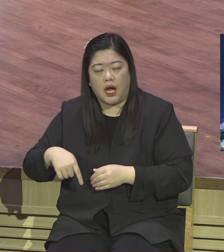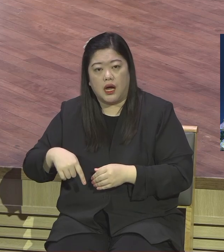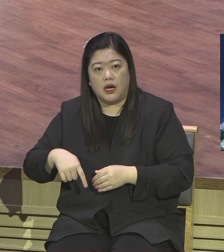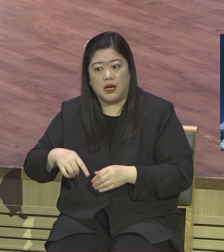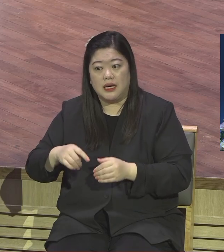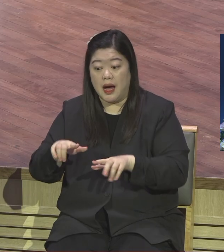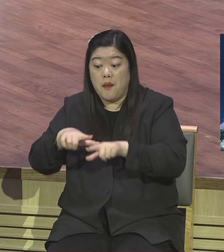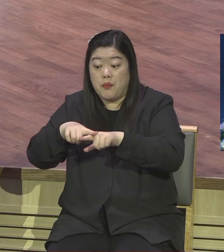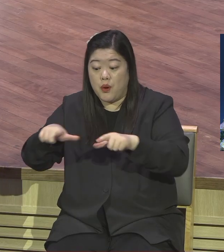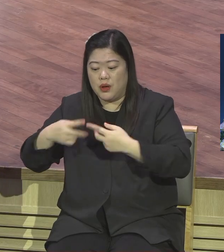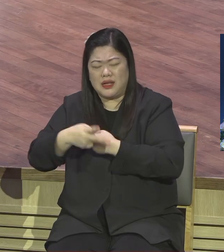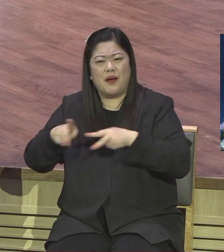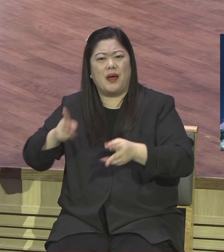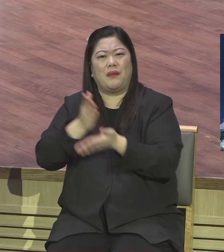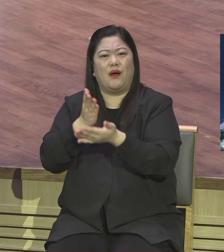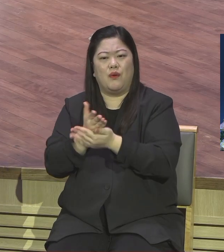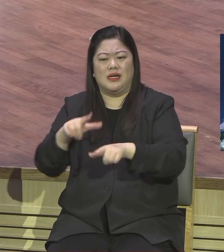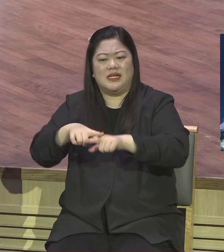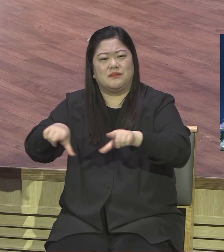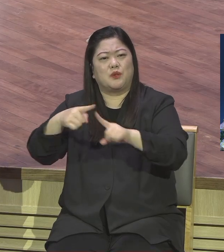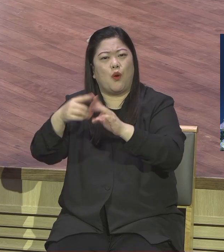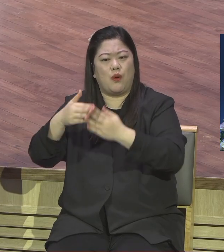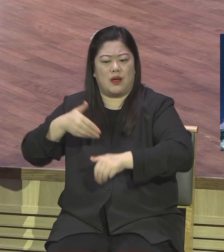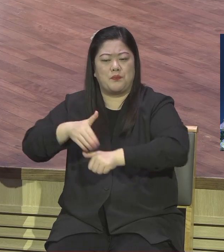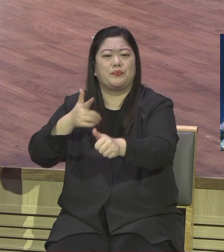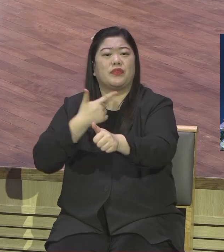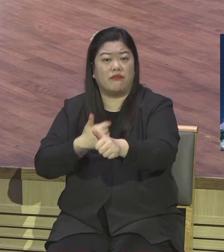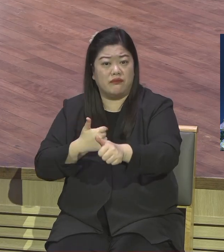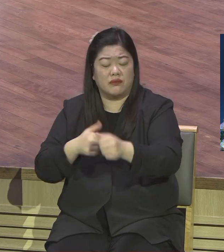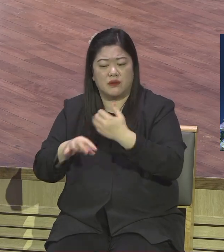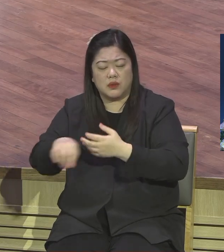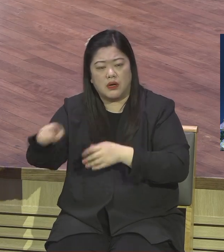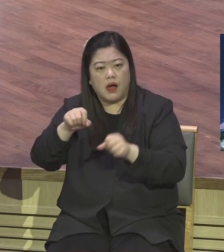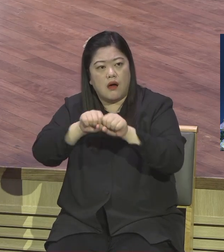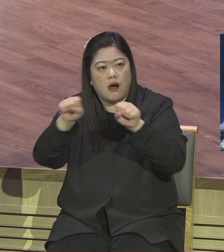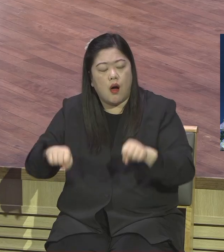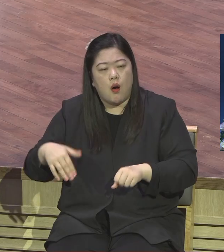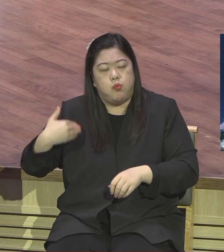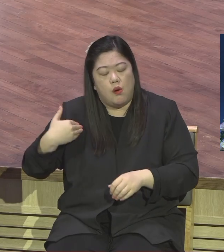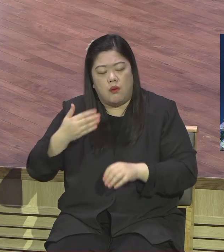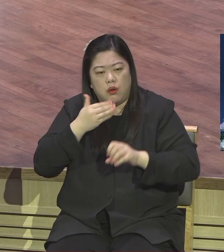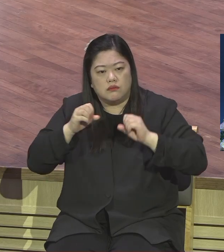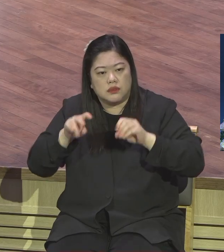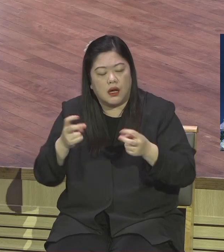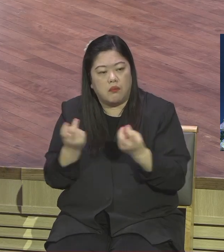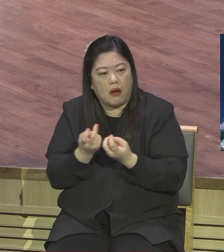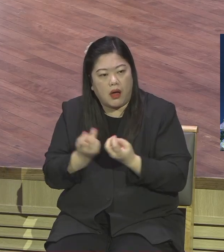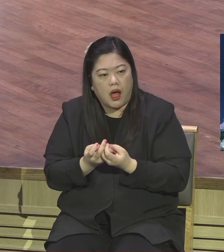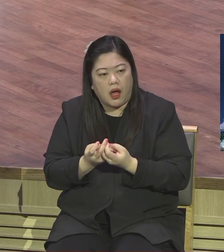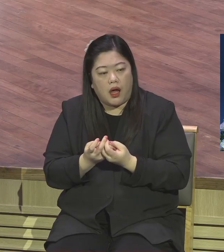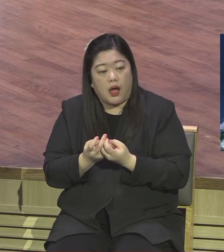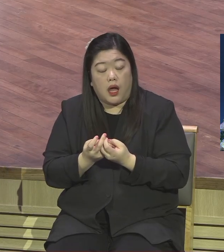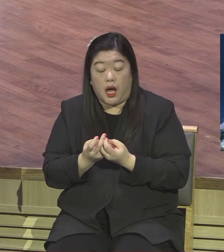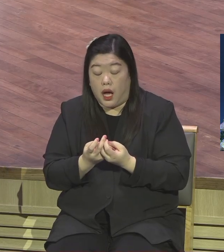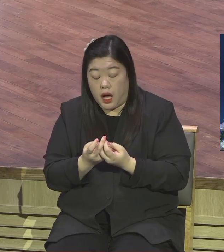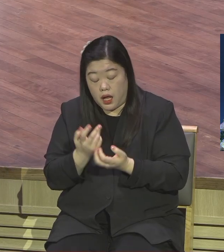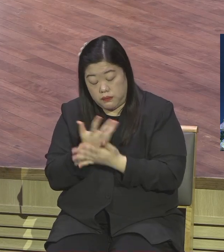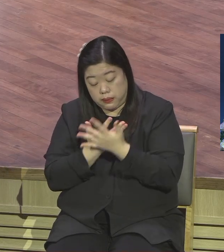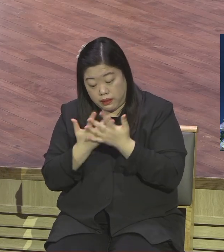교회를 포함해서 전 세계가 어떻게 되겠어요. 참 참 참 참 참 기독교가 막 점점 없어져요.